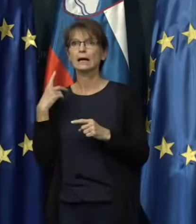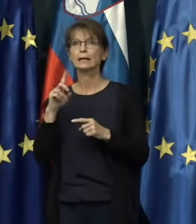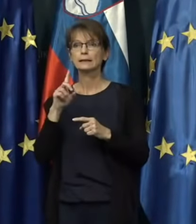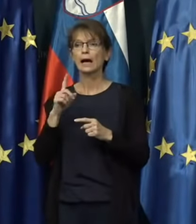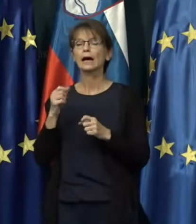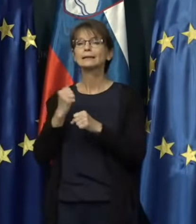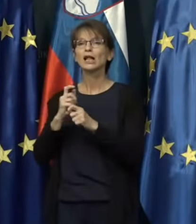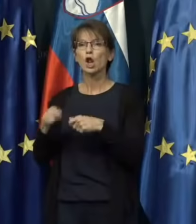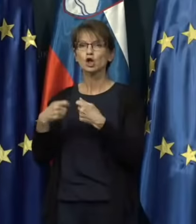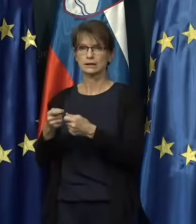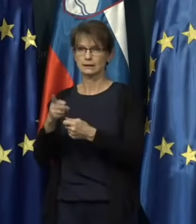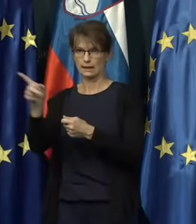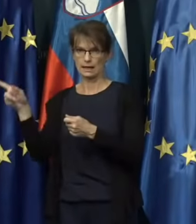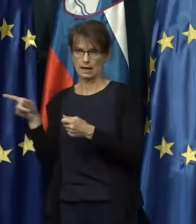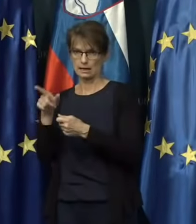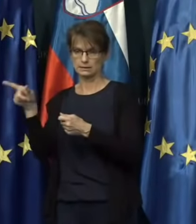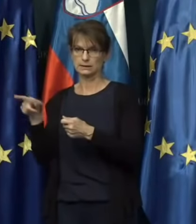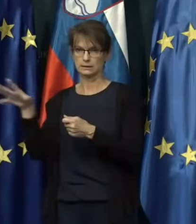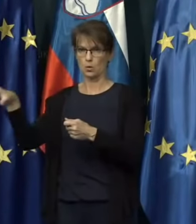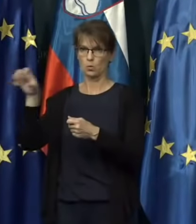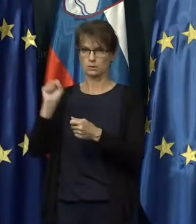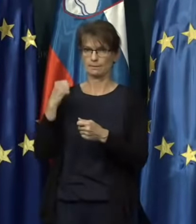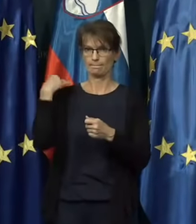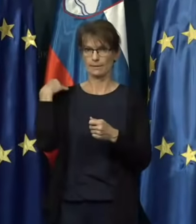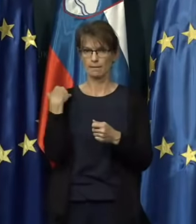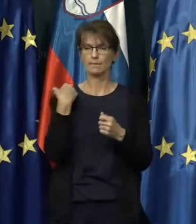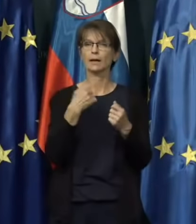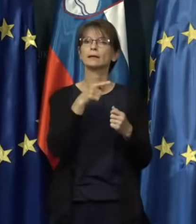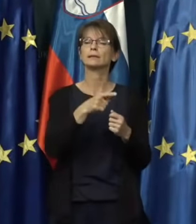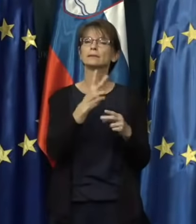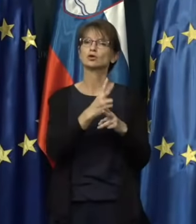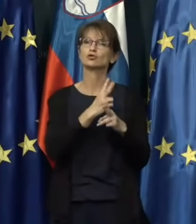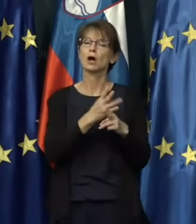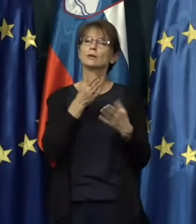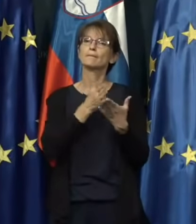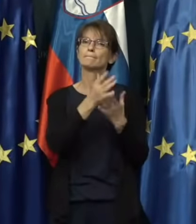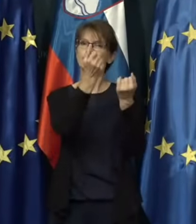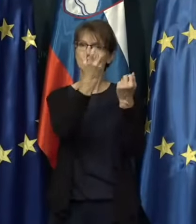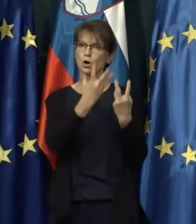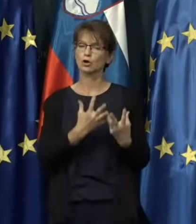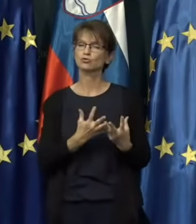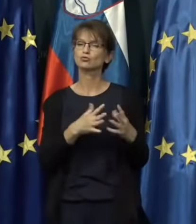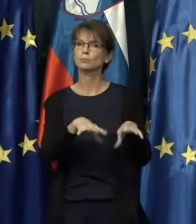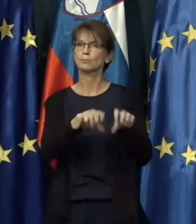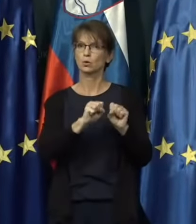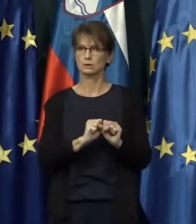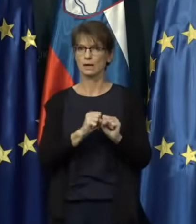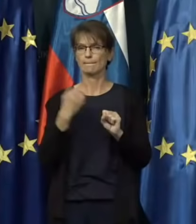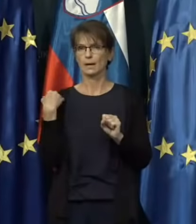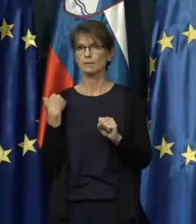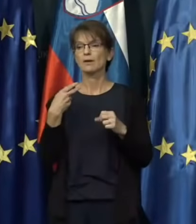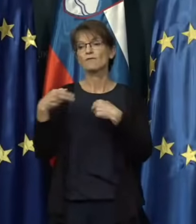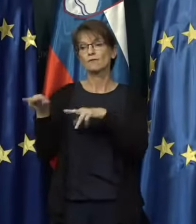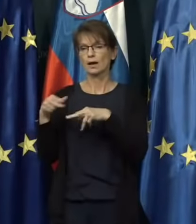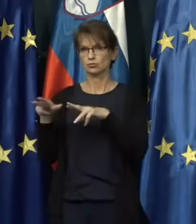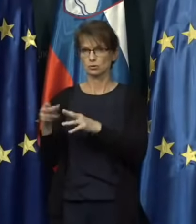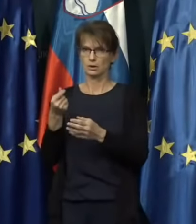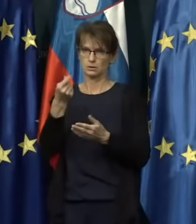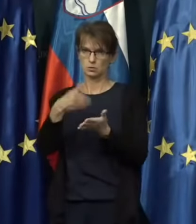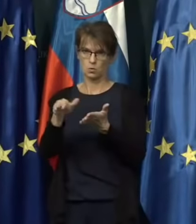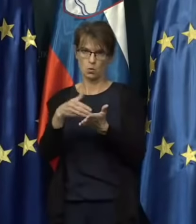delodajalcem odzame del bremena in državni proračun prevzame obveznost vračila tega stroška